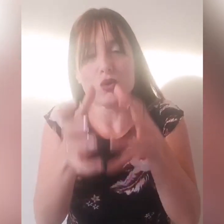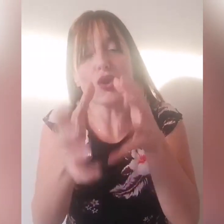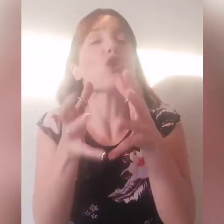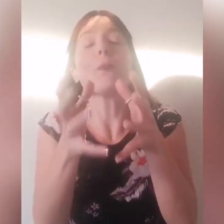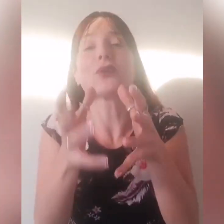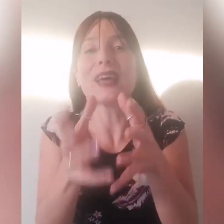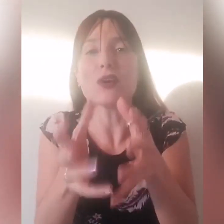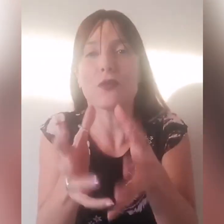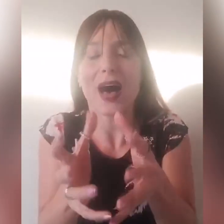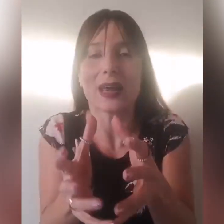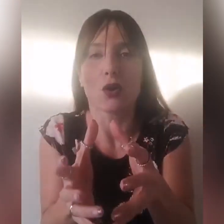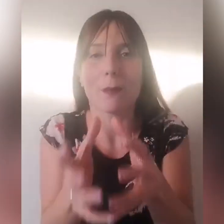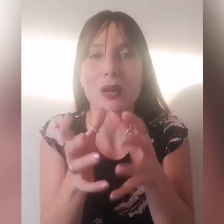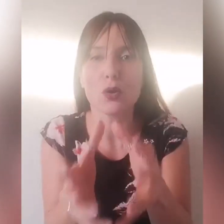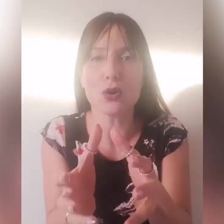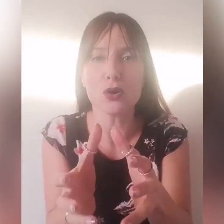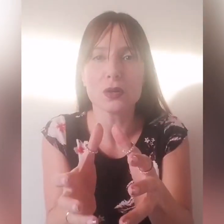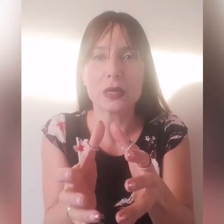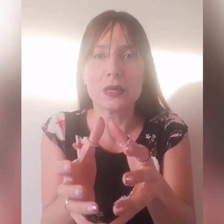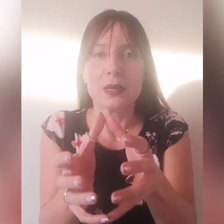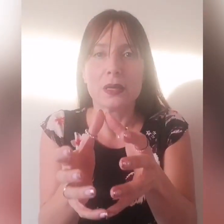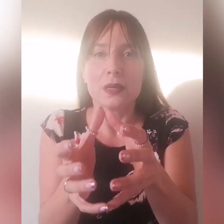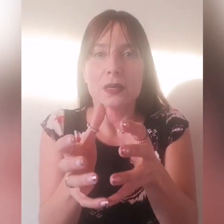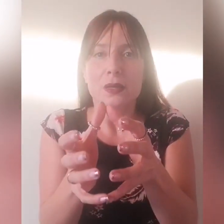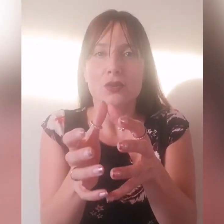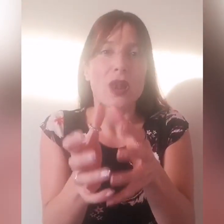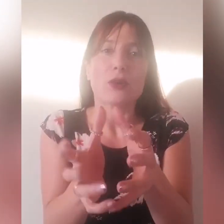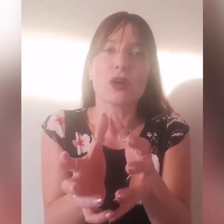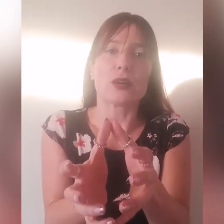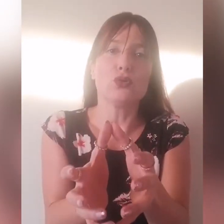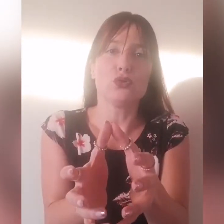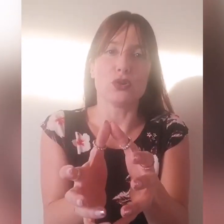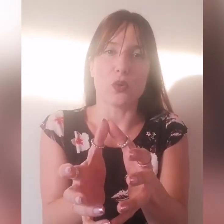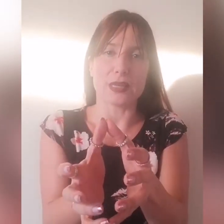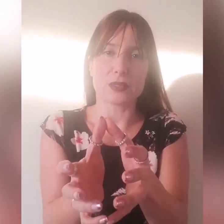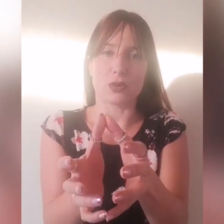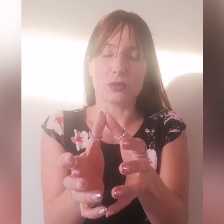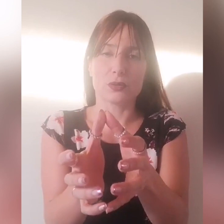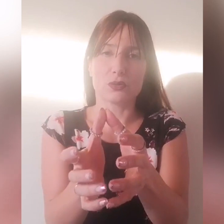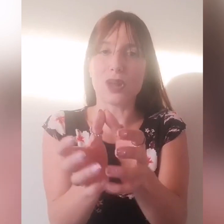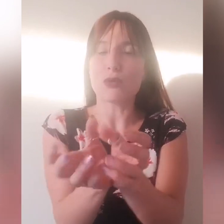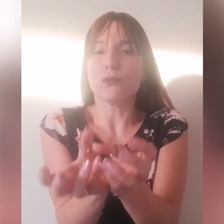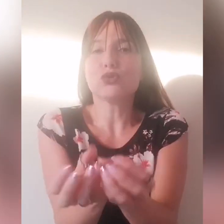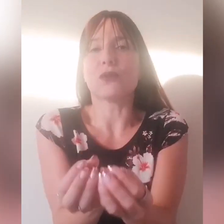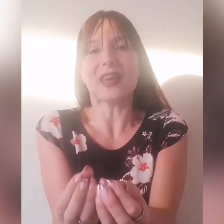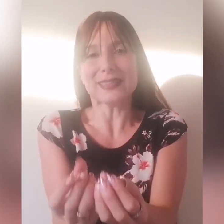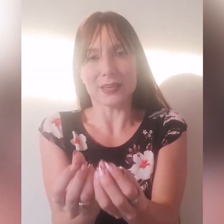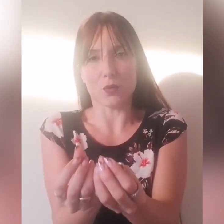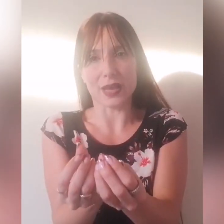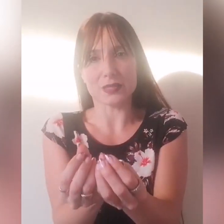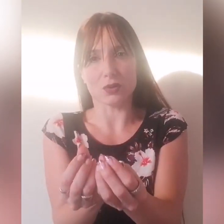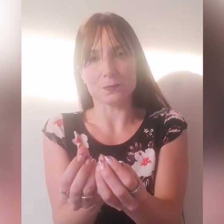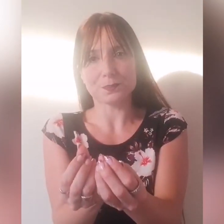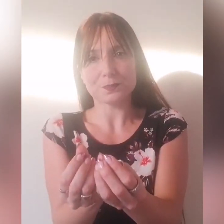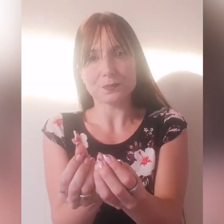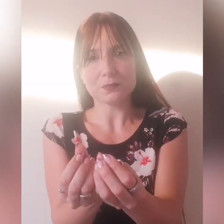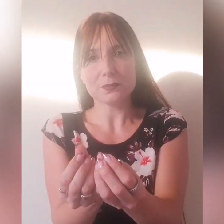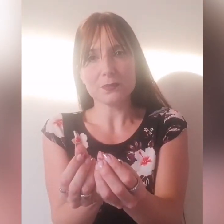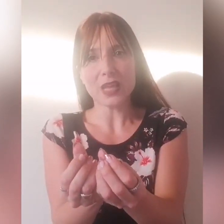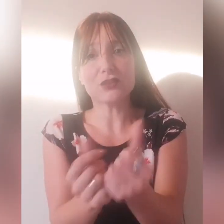loro potevano farlo ma loro non hanno creduto in questo, non hanno avuto fede in questo, il